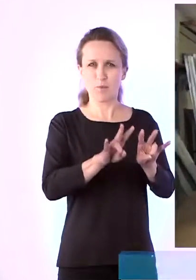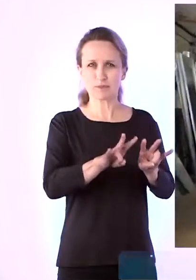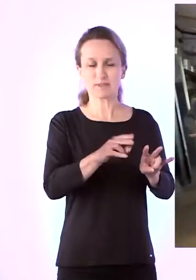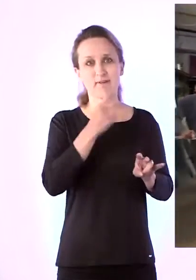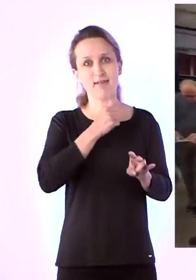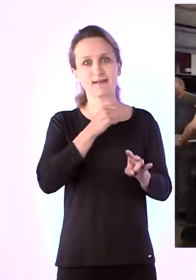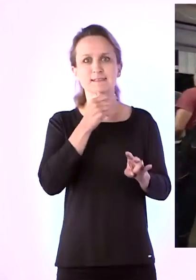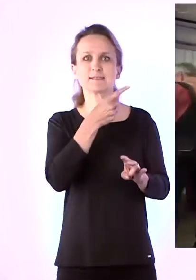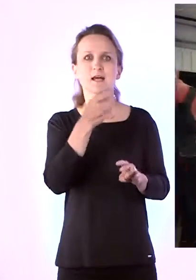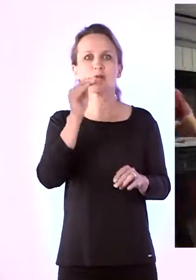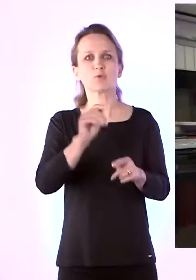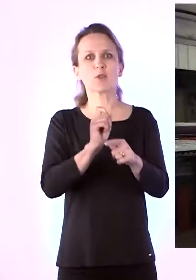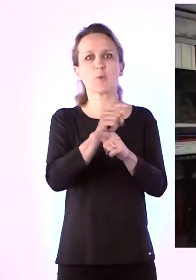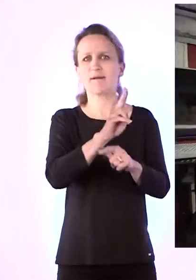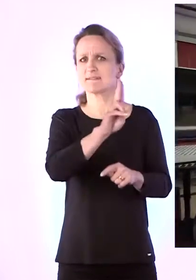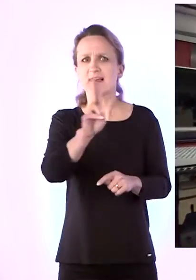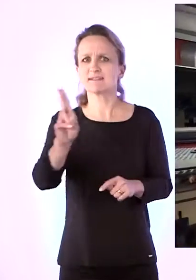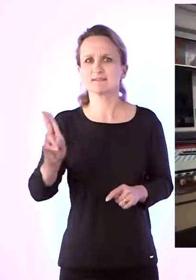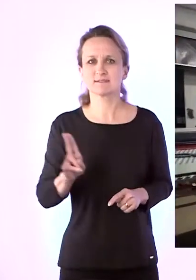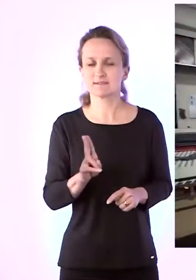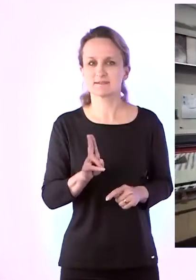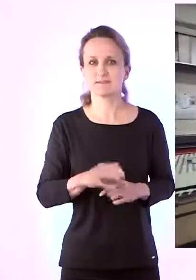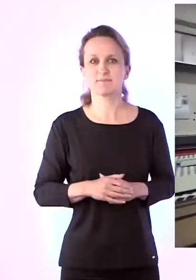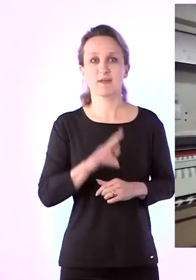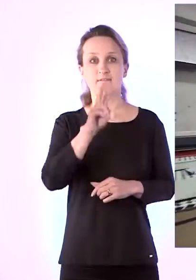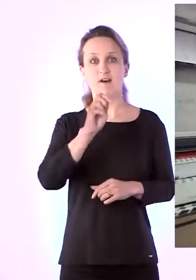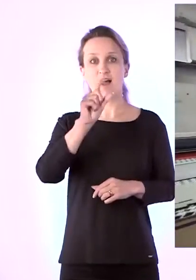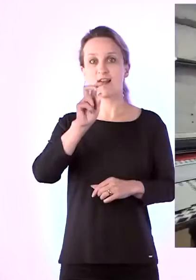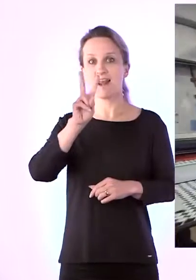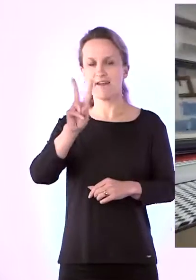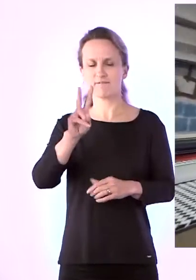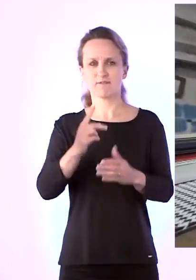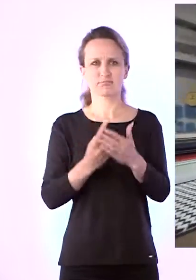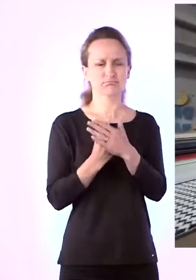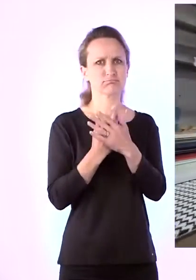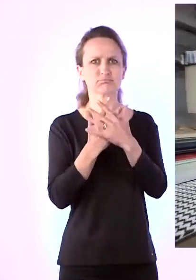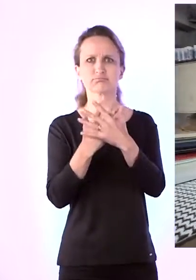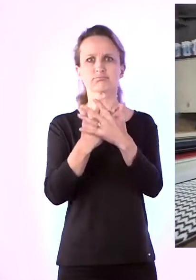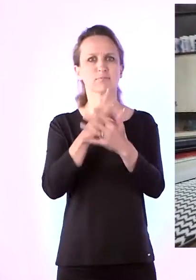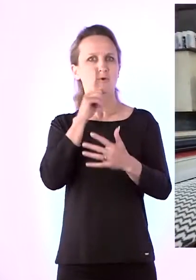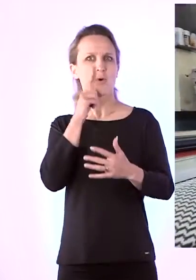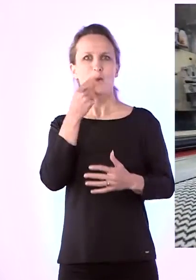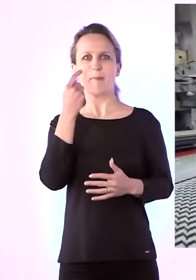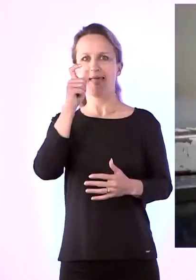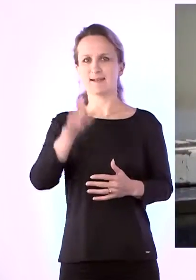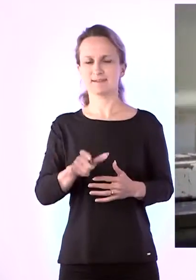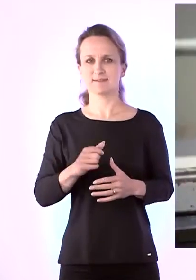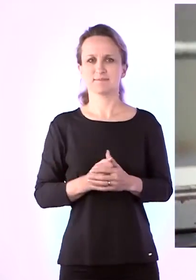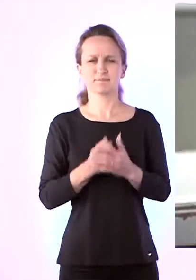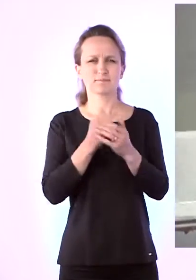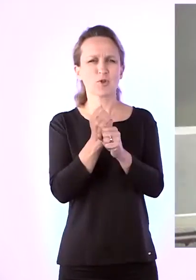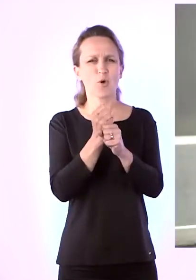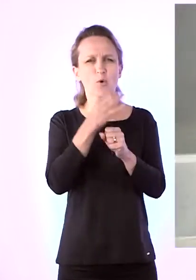000. Aga kes nad on? Valev on väga hakkaja ja aktiivne noormees, kellel on juba